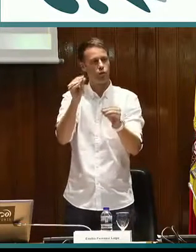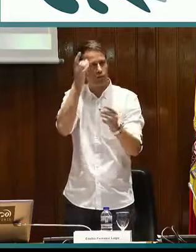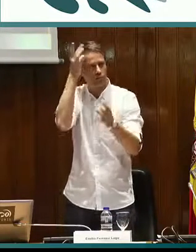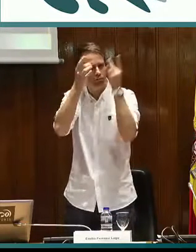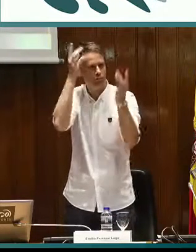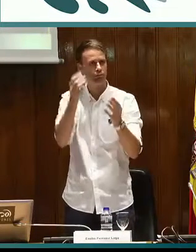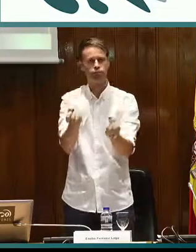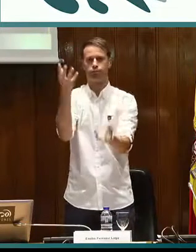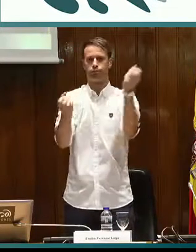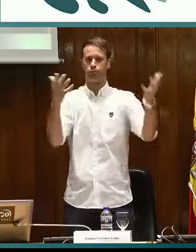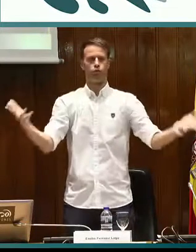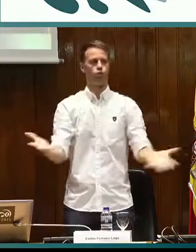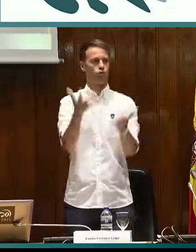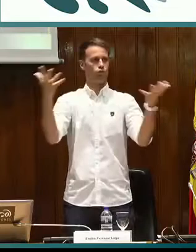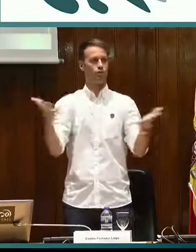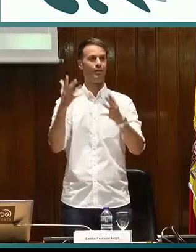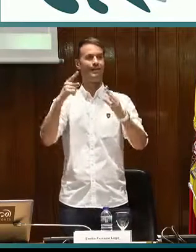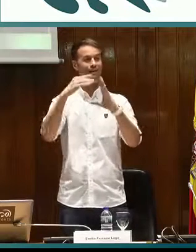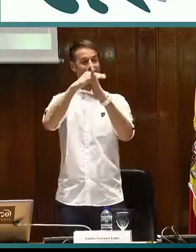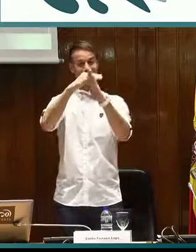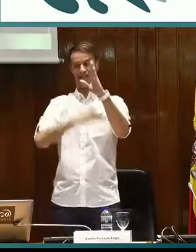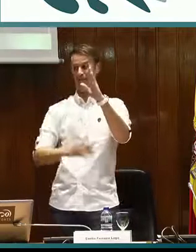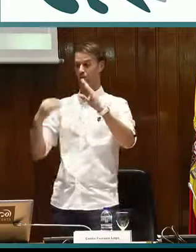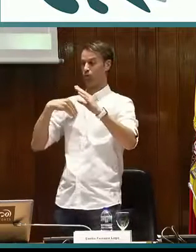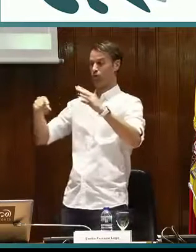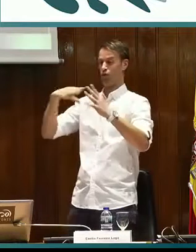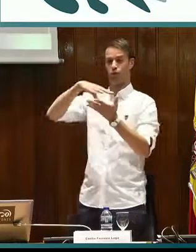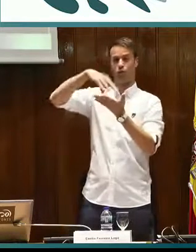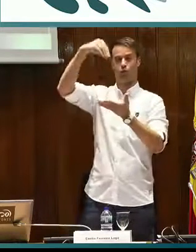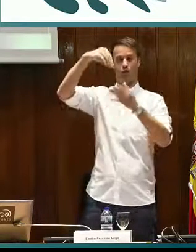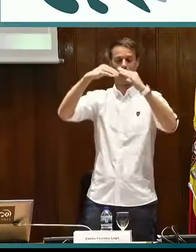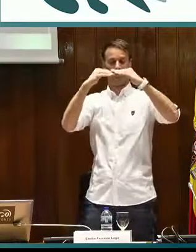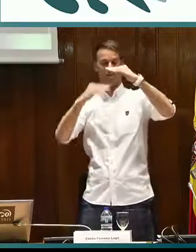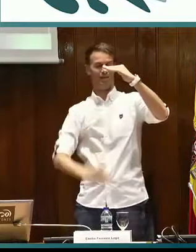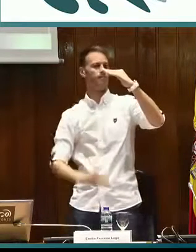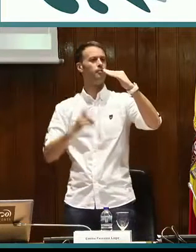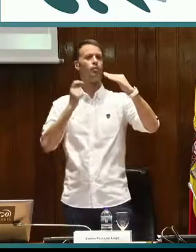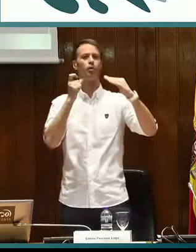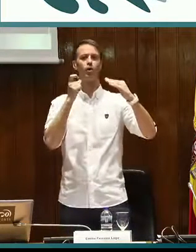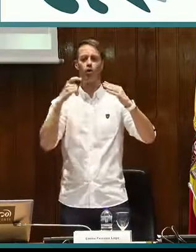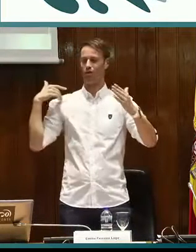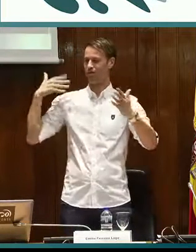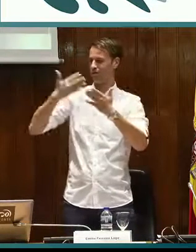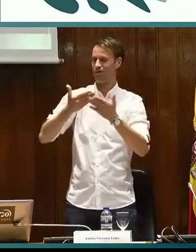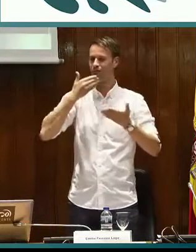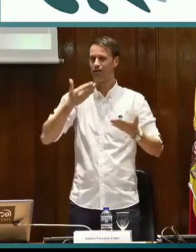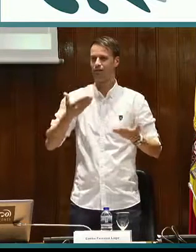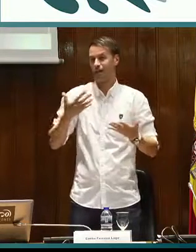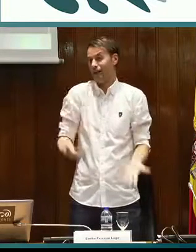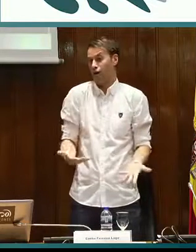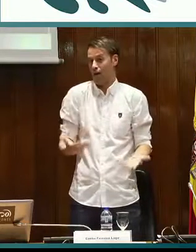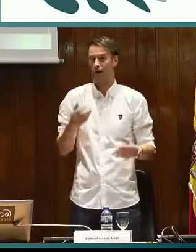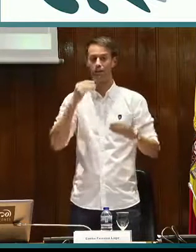sean beneficiarios y que puedan participar de la vida cultural, pero además que sean creadores de cultura. Como veis en la imagen,